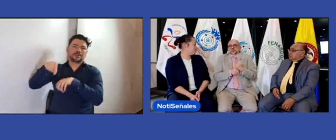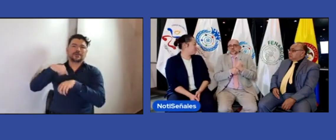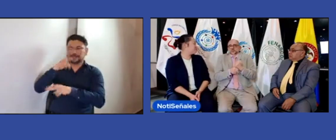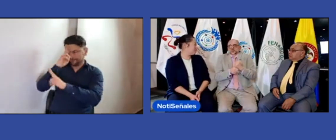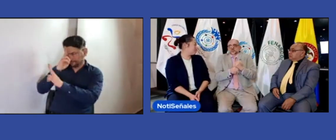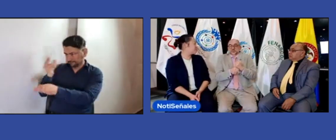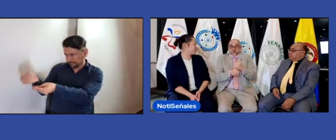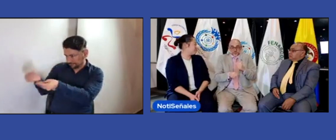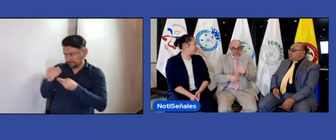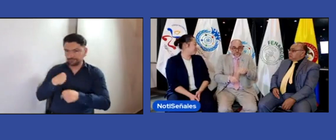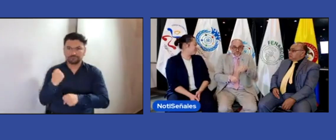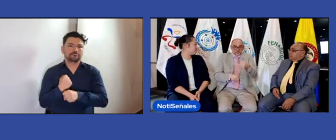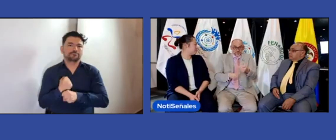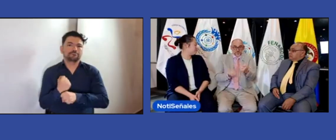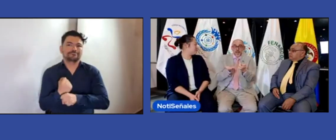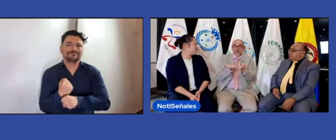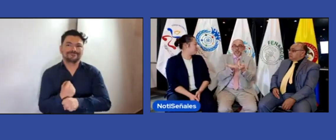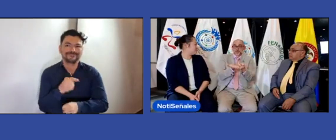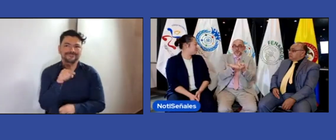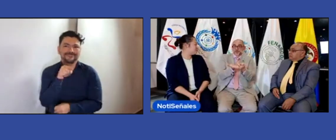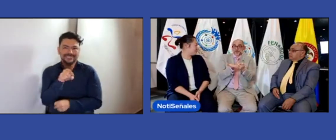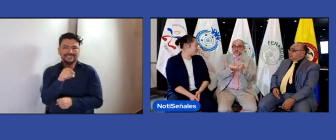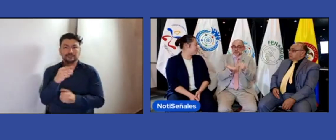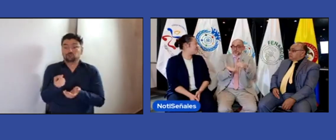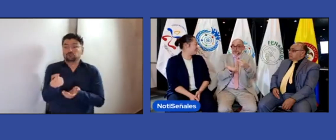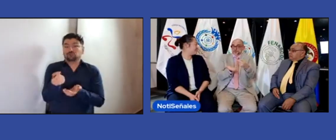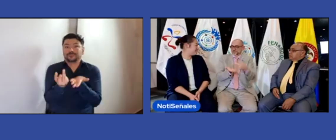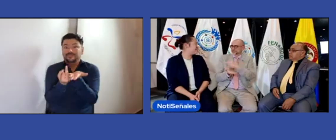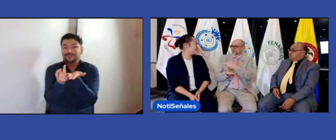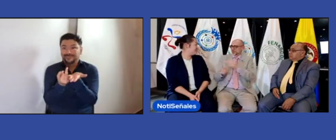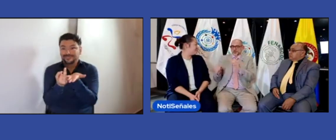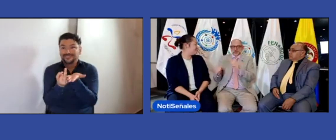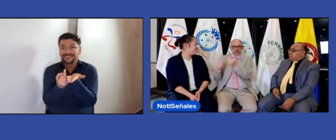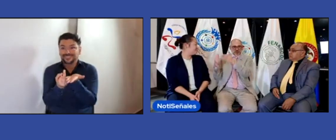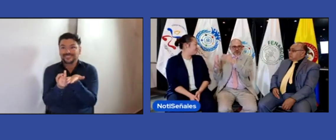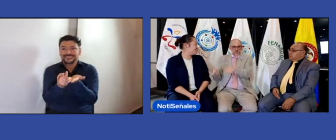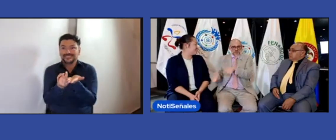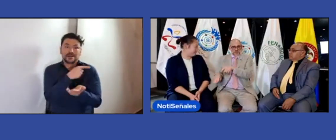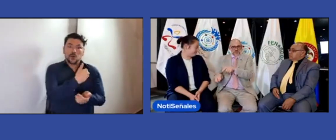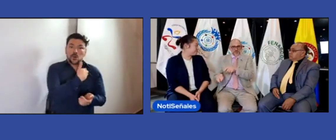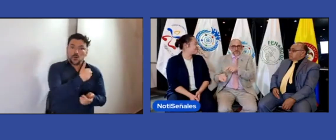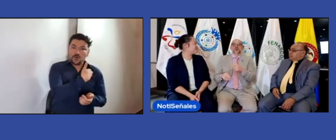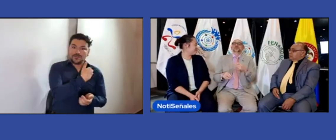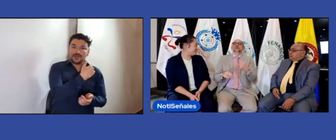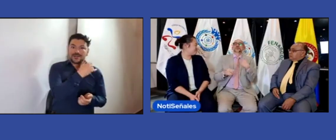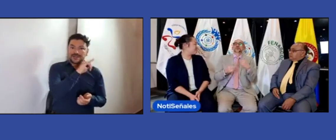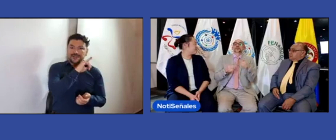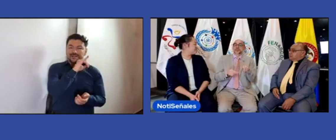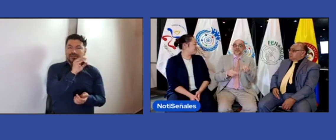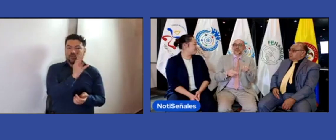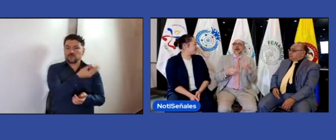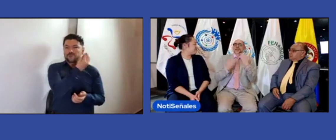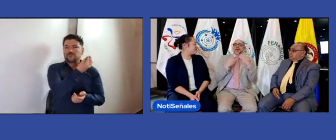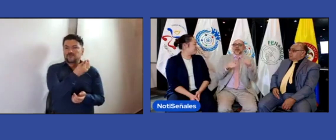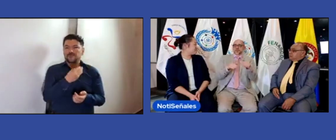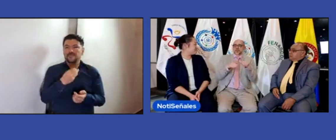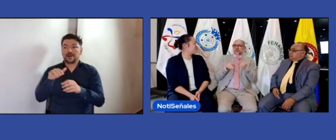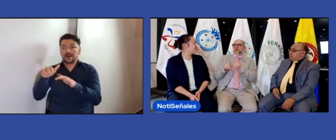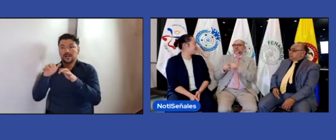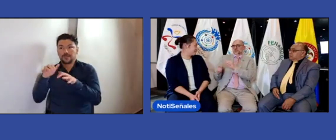la junta le rinde ese servicio a la asamblea general. Nosotros debemos hacerlo de esa manera. Igual